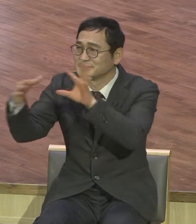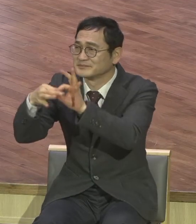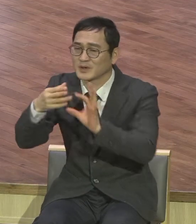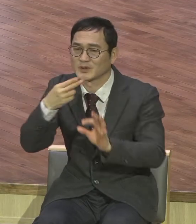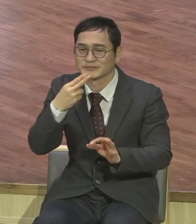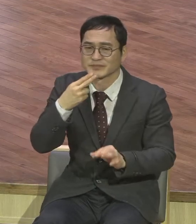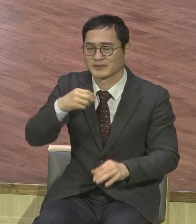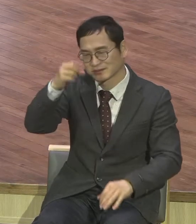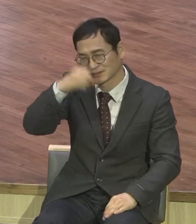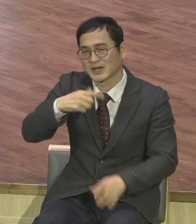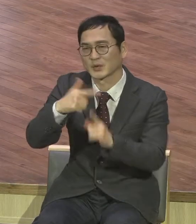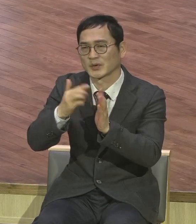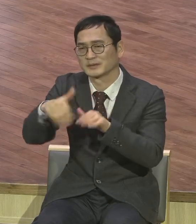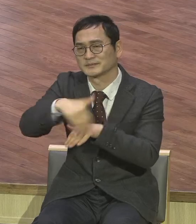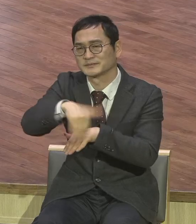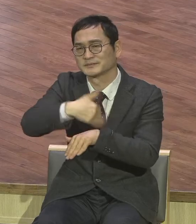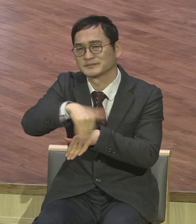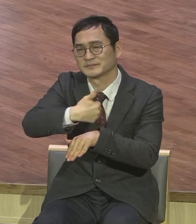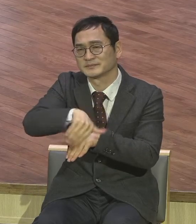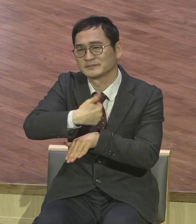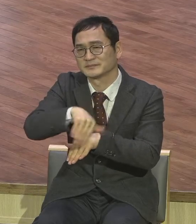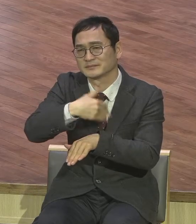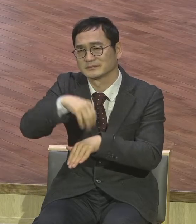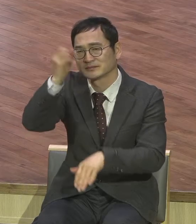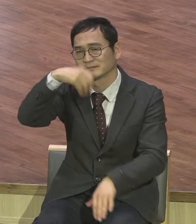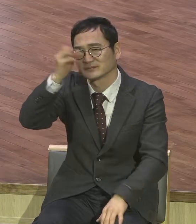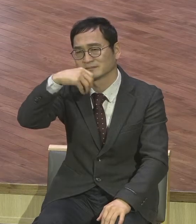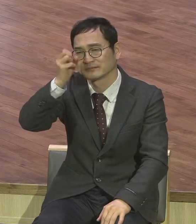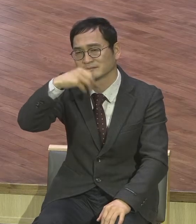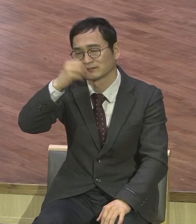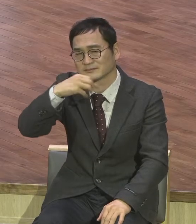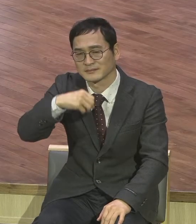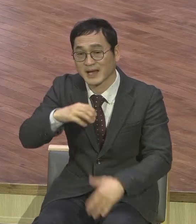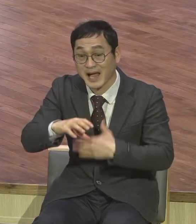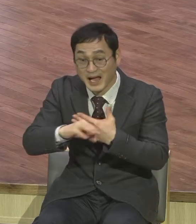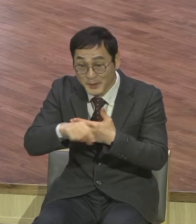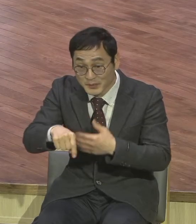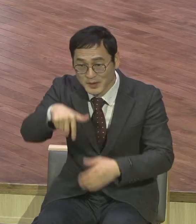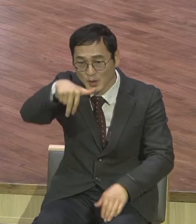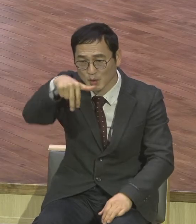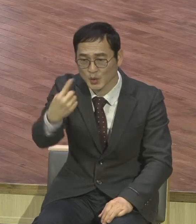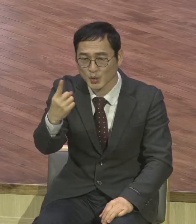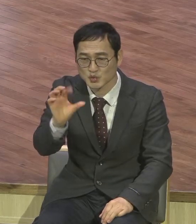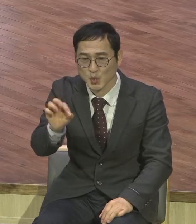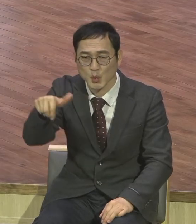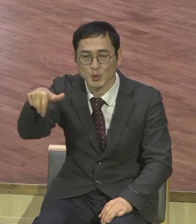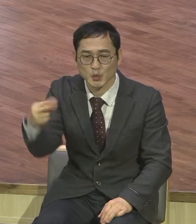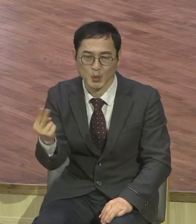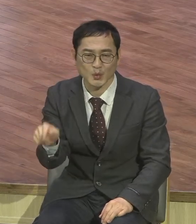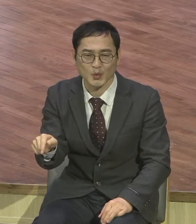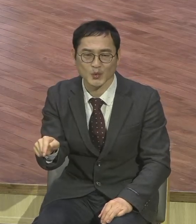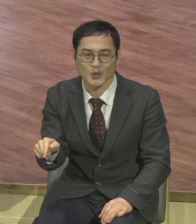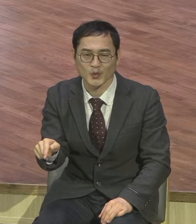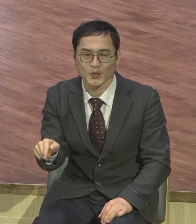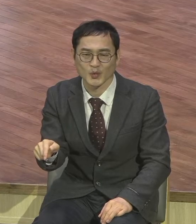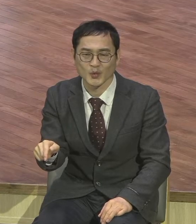그게 종교입니다. 종교. 기독교 종교. 기독교는 종교 아니에요. 생명이에요. 생명. 살았어.